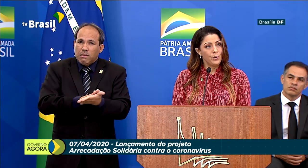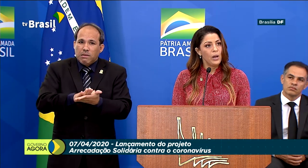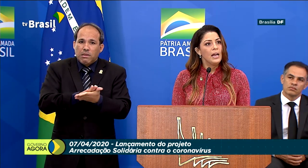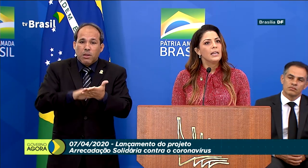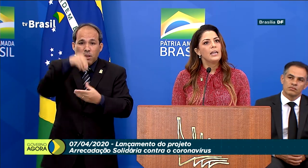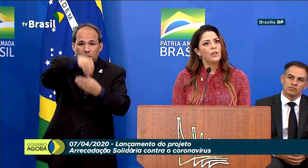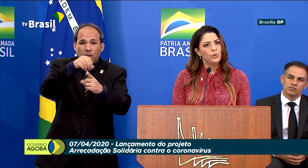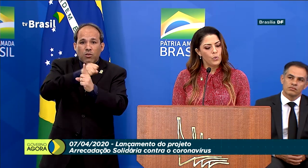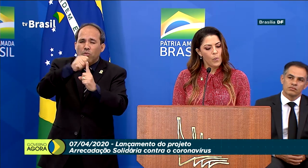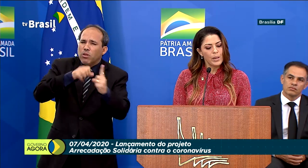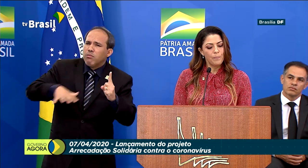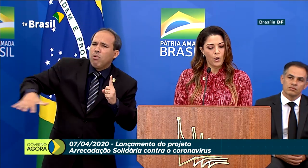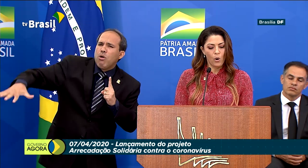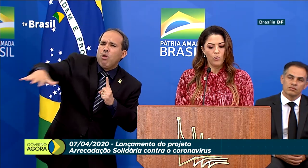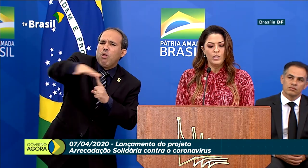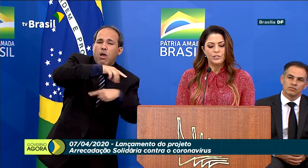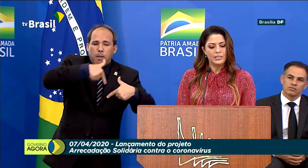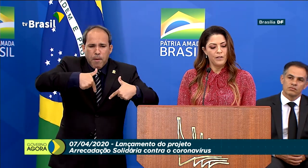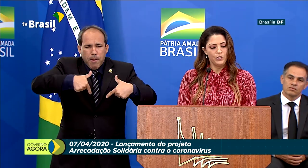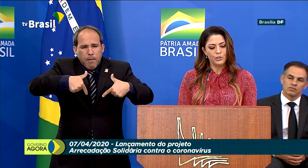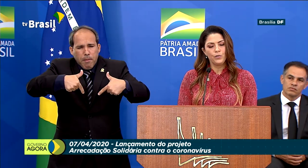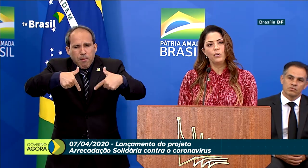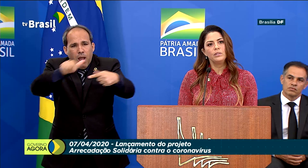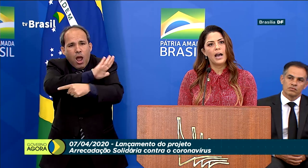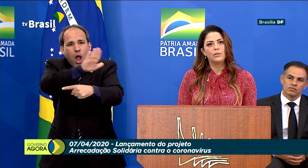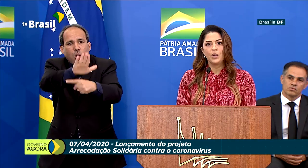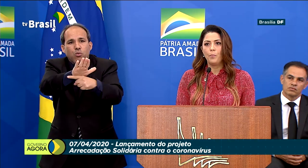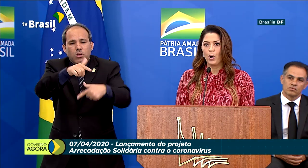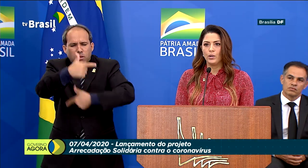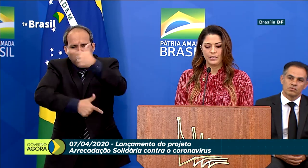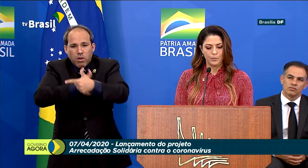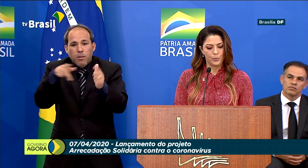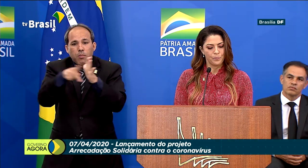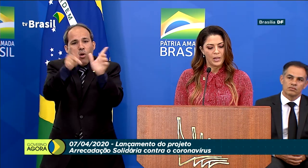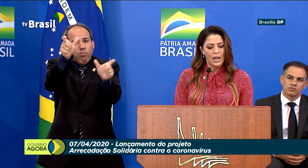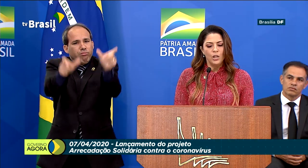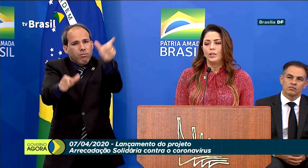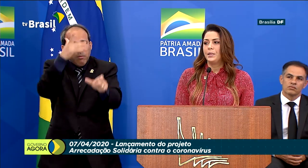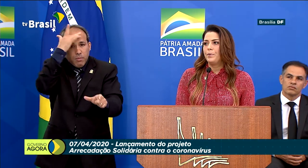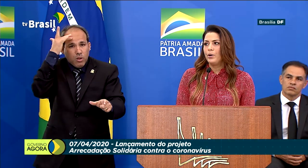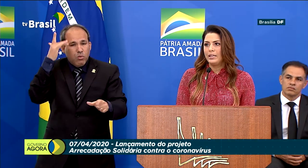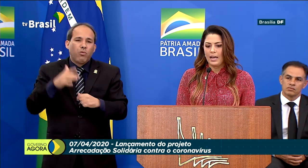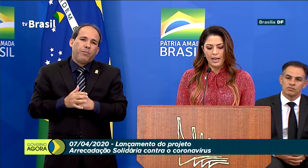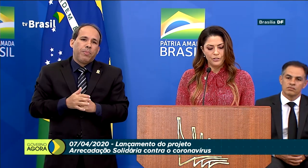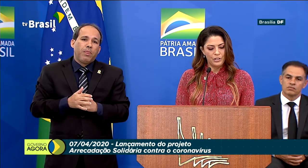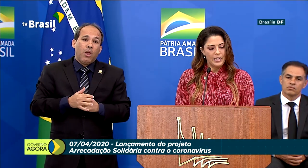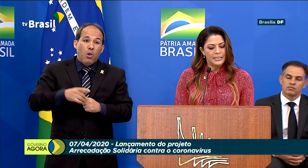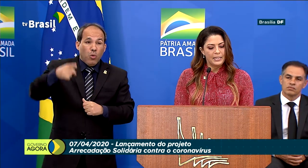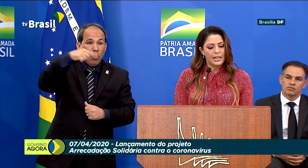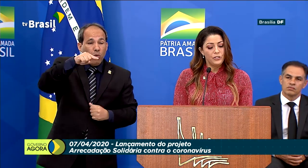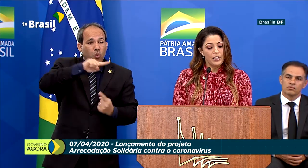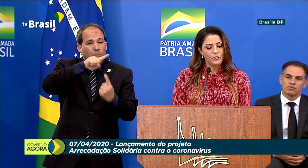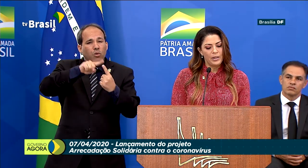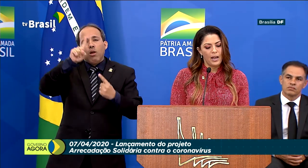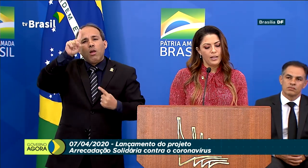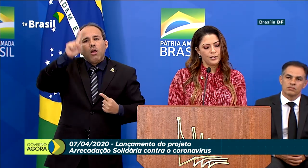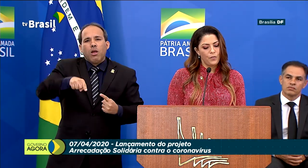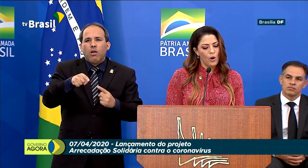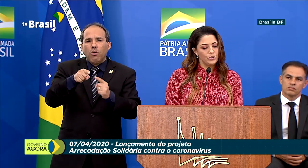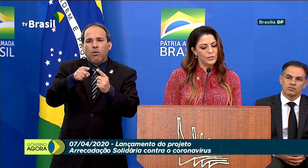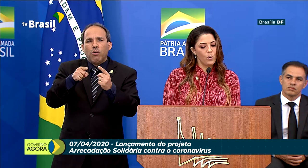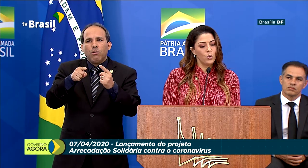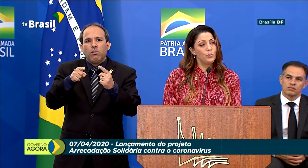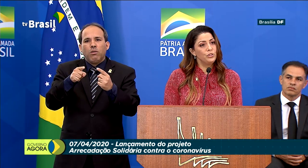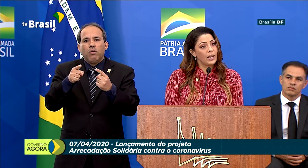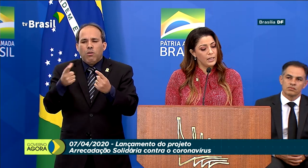civil que atuam em prol de serviços voluntários ao próximo. Nossa prioridade será direcionar